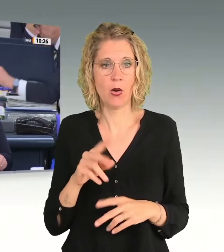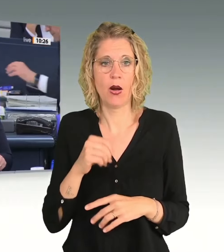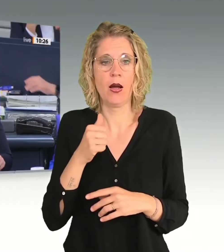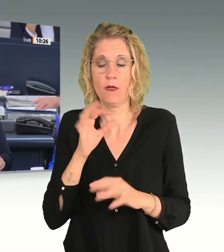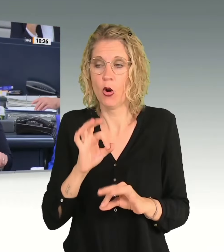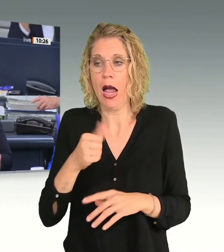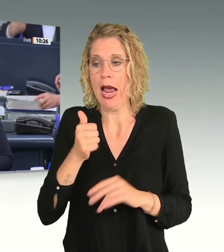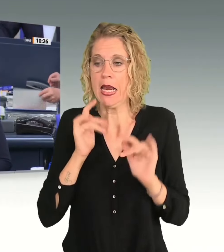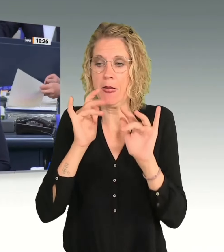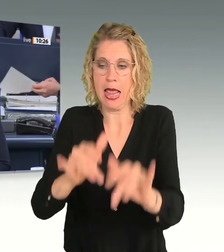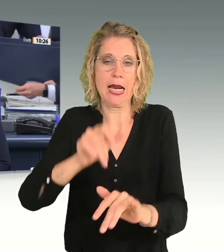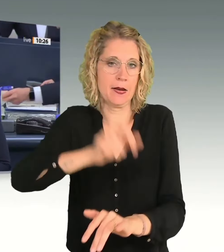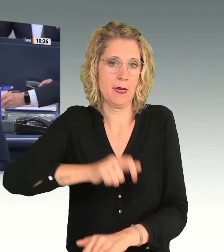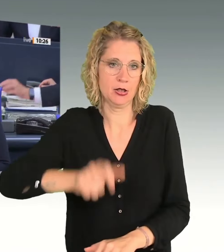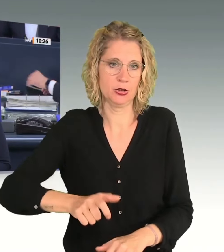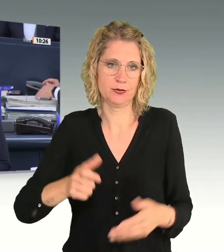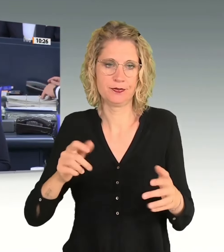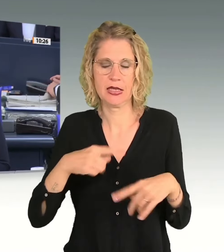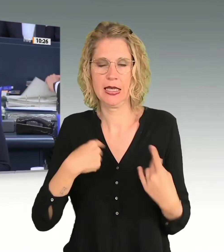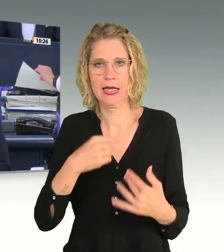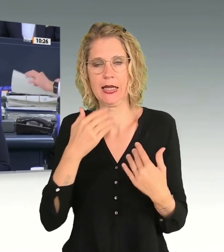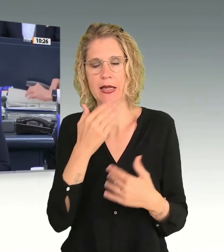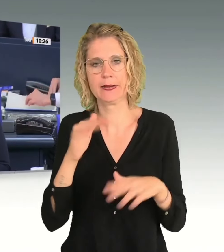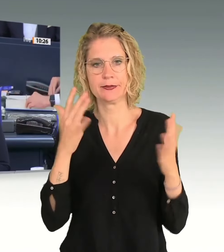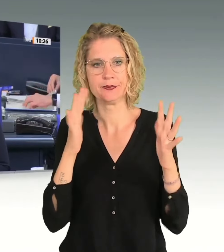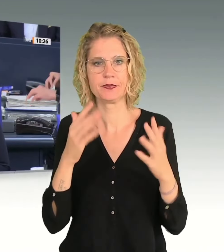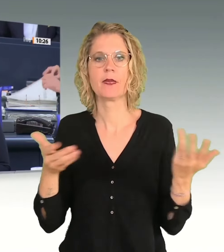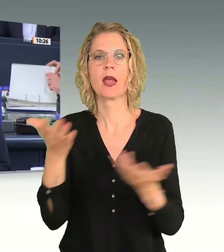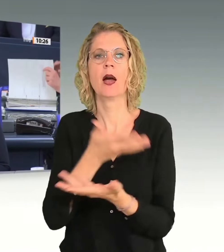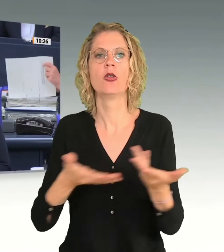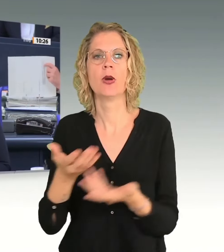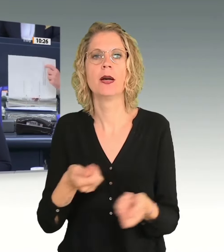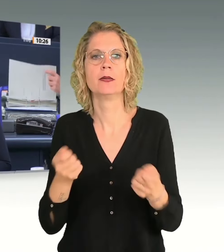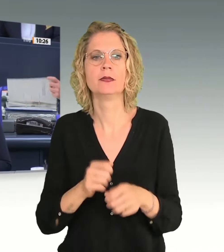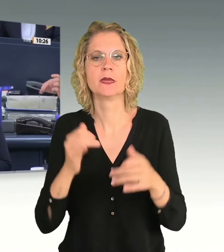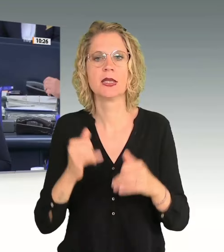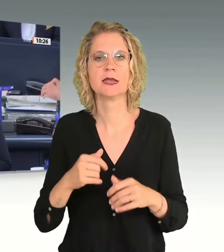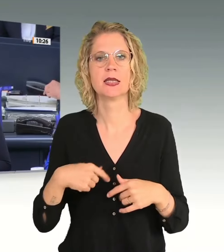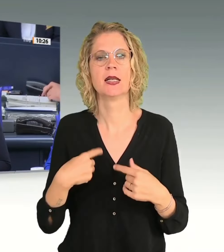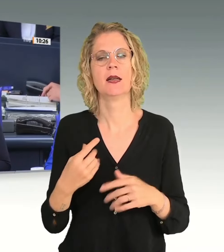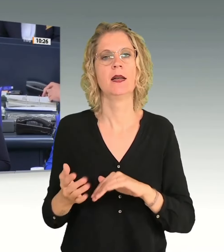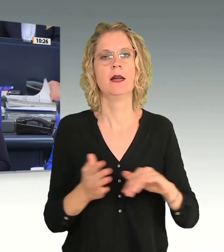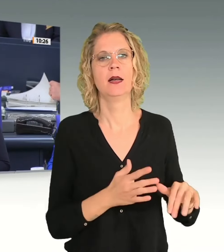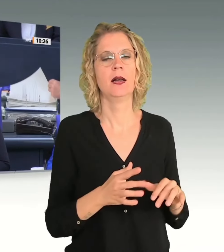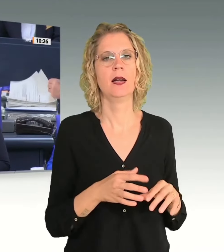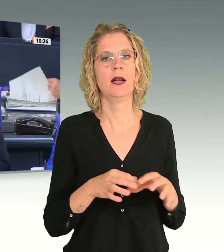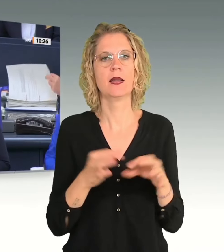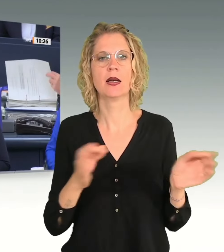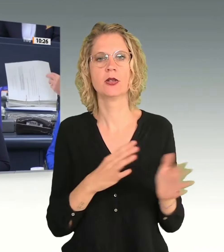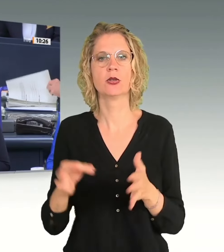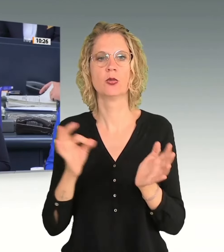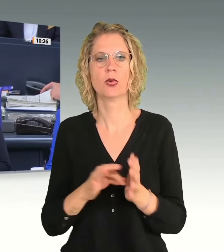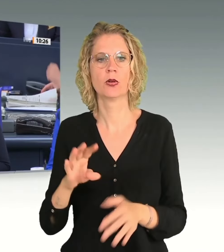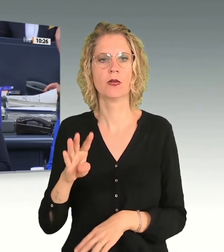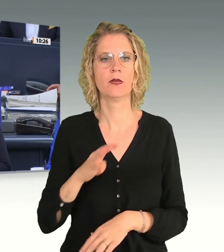Die Aussprache und rufe auf den Tagesordnungspunkt 14. Erste Beratung des von der Fraktion der CDU-CSU